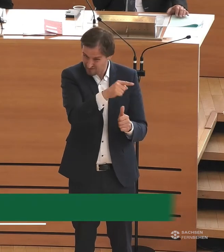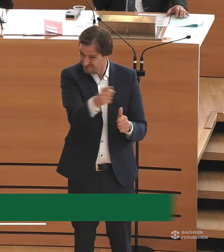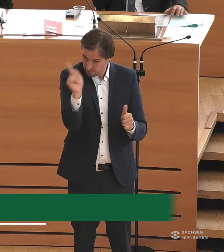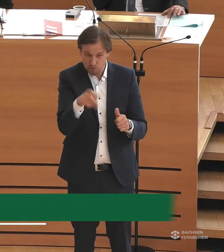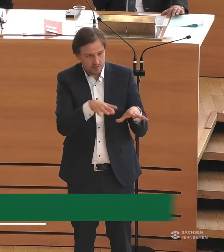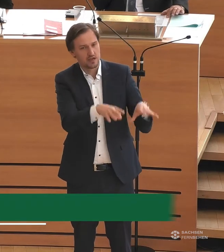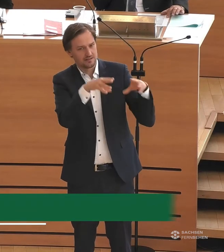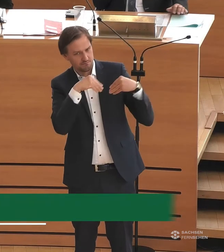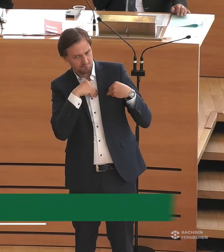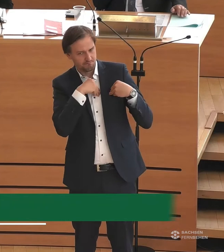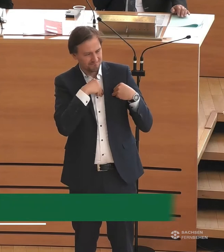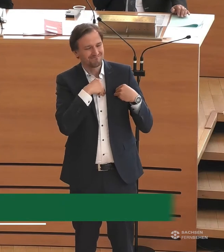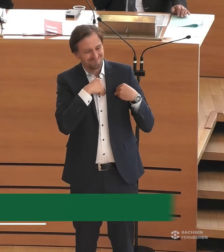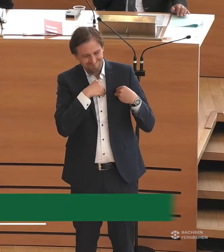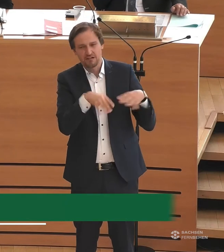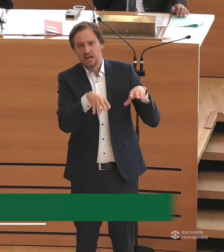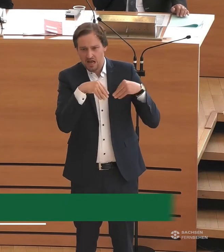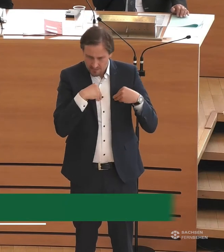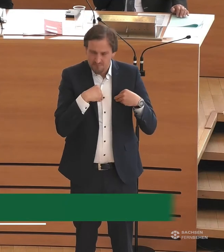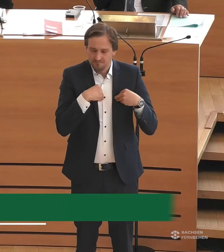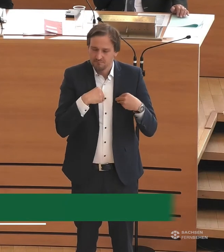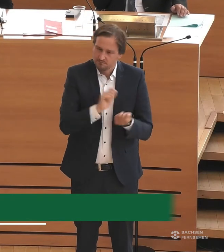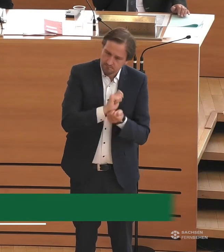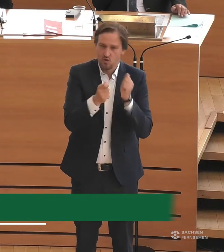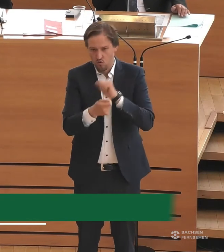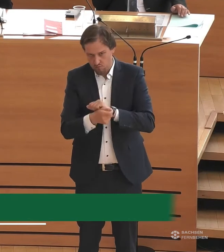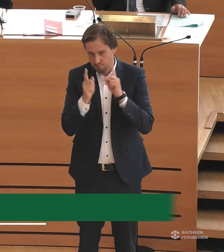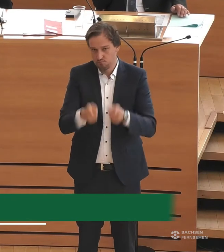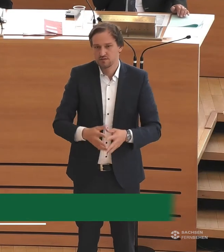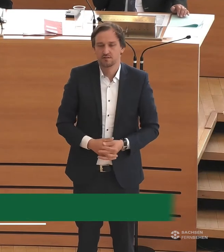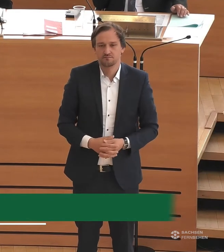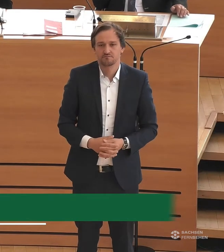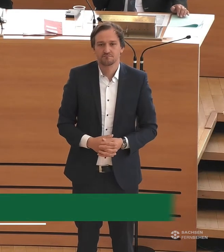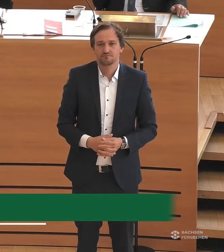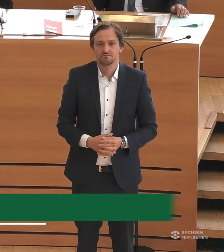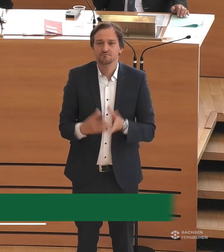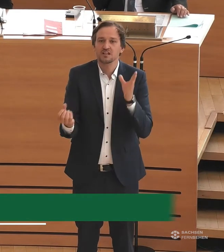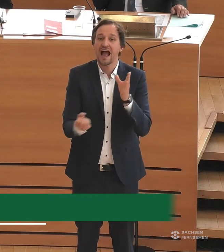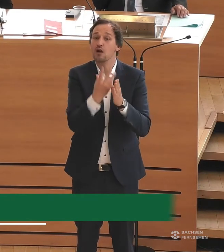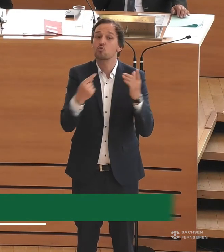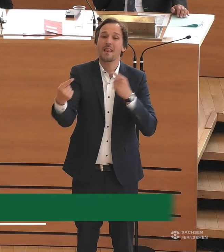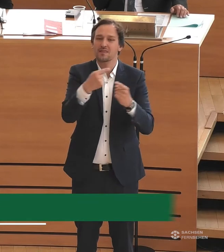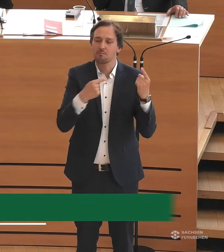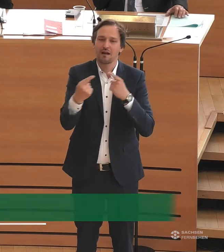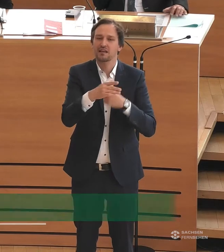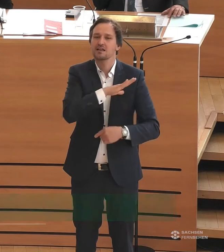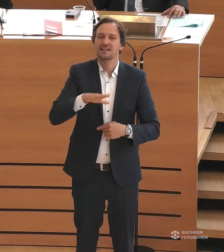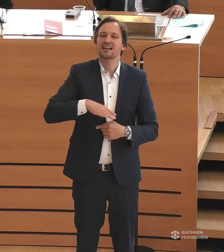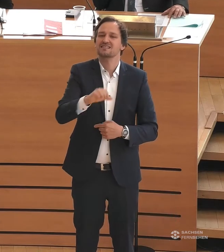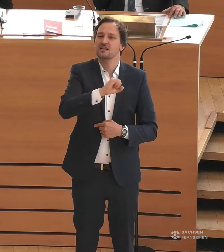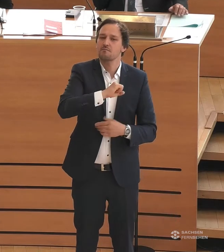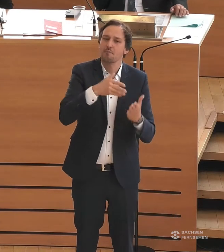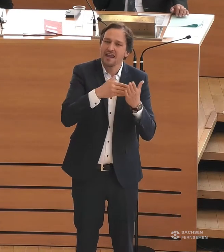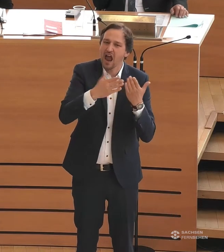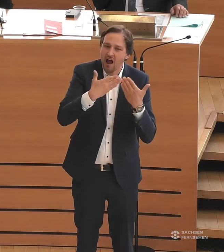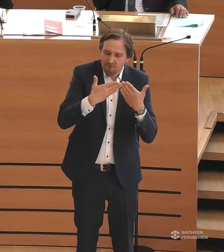nehmen. Denn sie zeigen einen sehr konkreten Handlungsbedarf. Der Titel der aktuellen Debatte heute, Sachsen barrierefrei 2030,